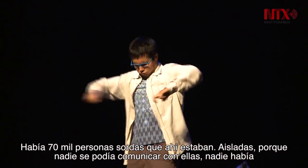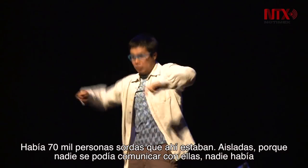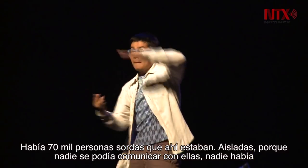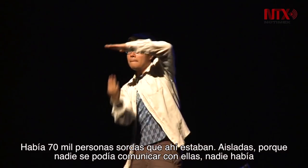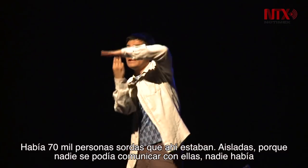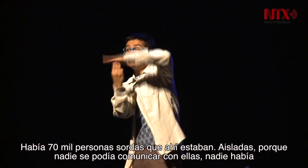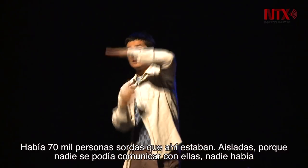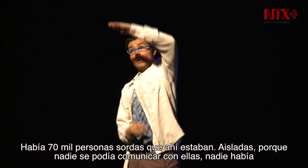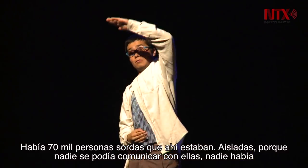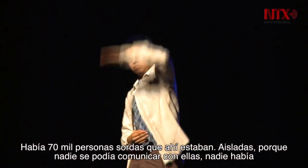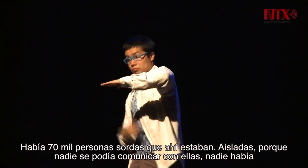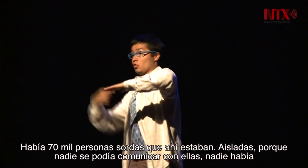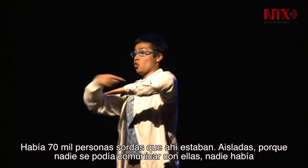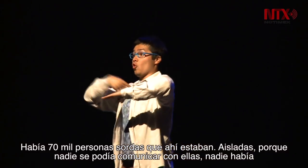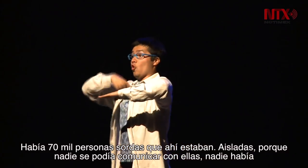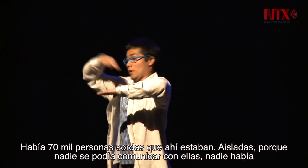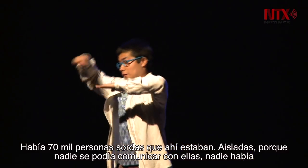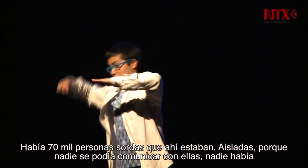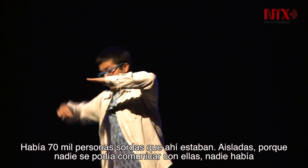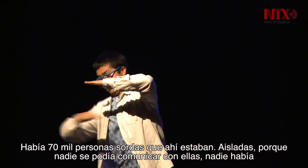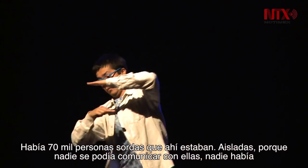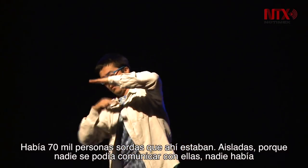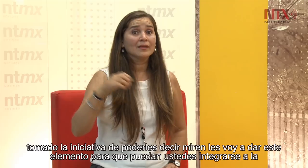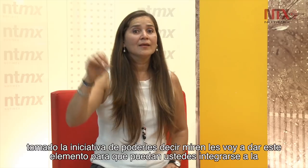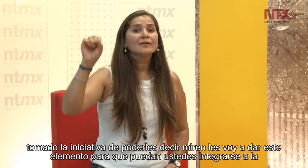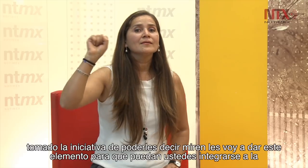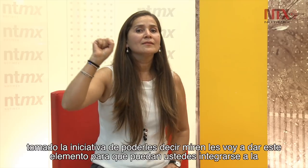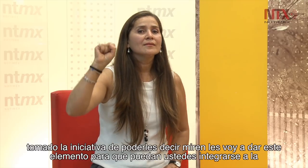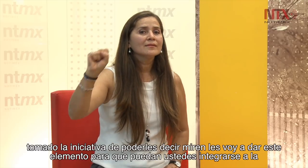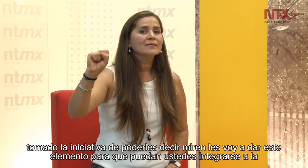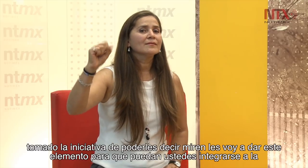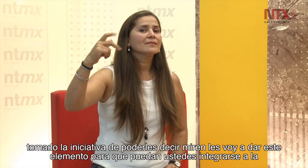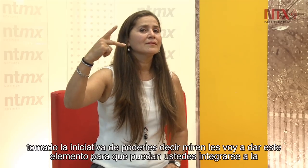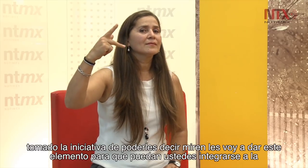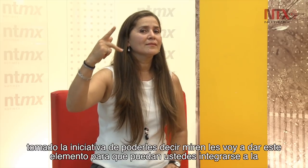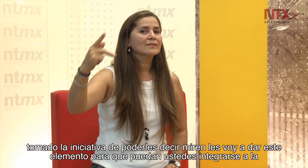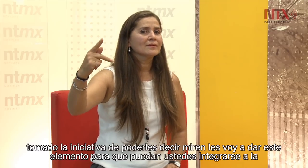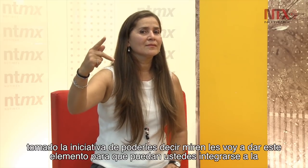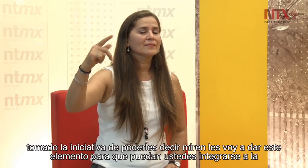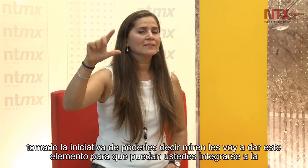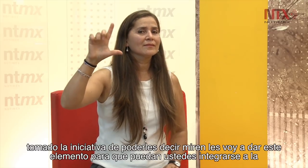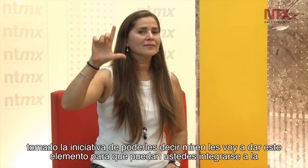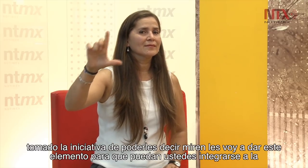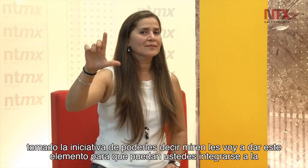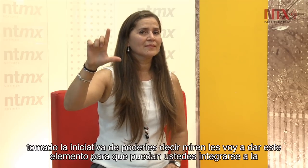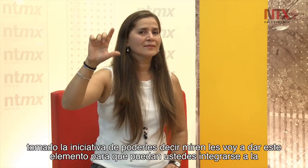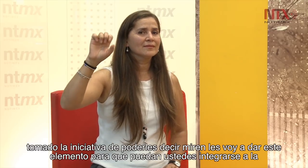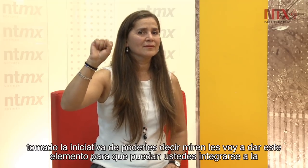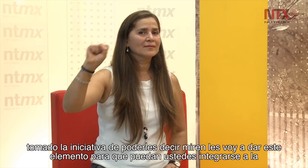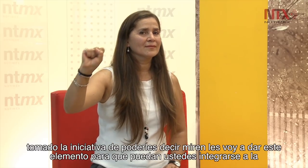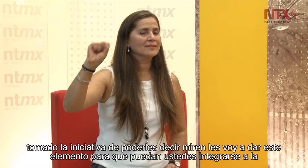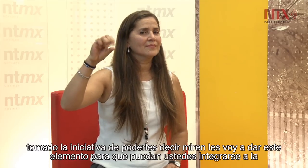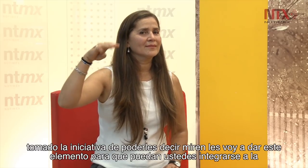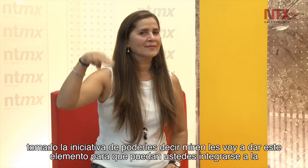ellas. Nadie había tomado la iniciativa de poderles decir, miren, les voy a dar este elemento para que puedan ustedes